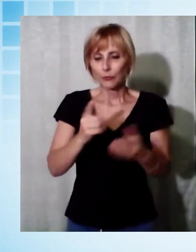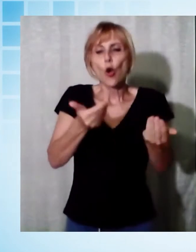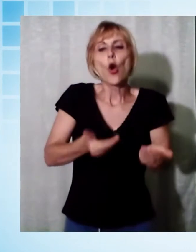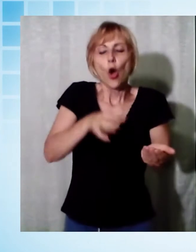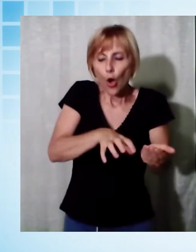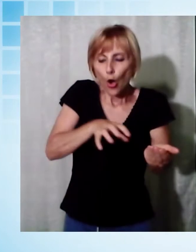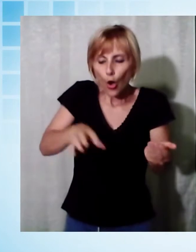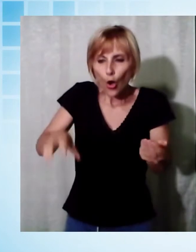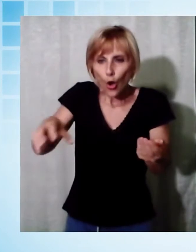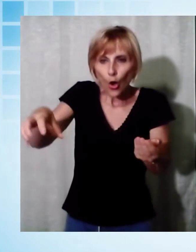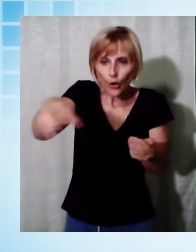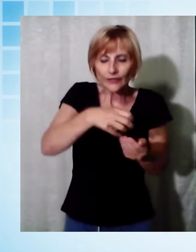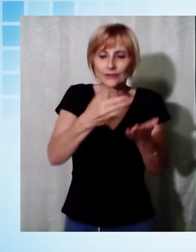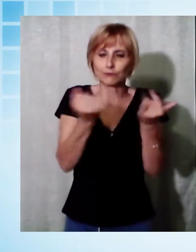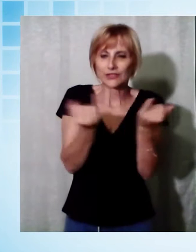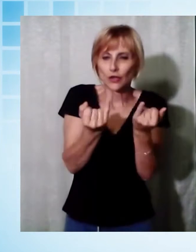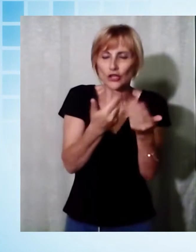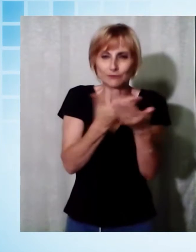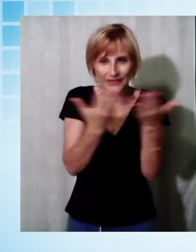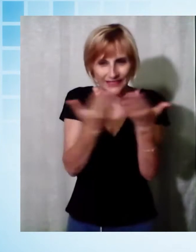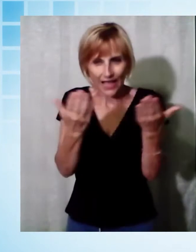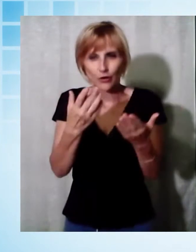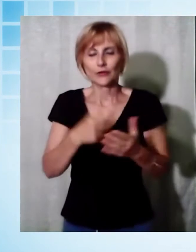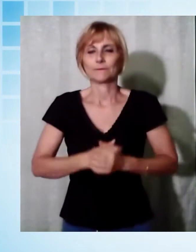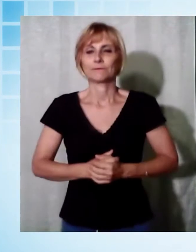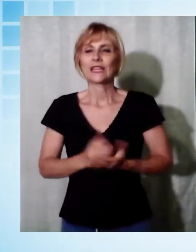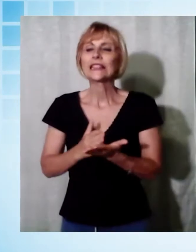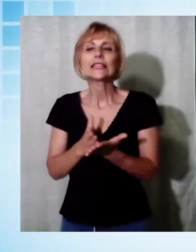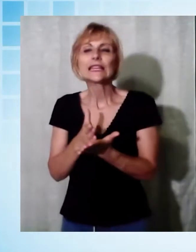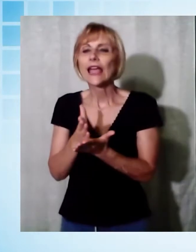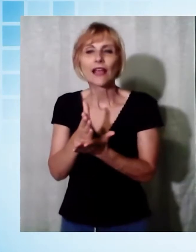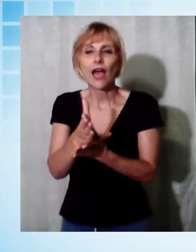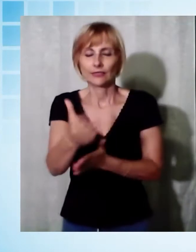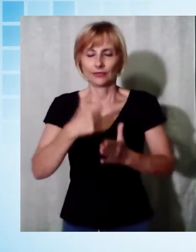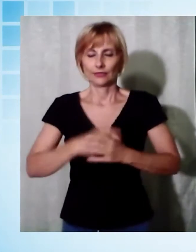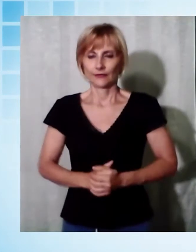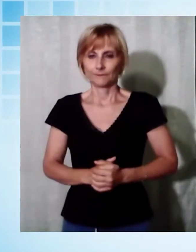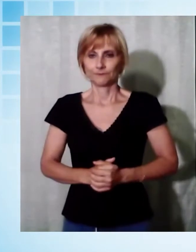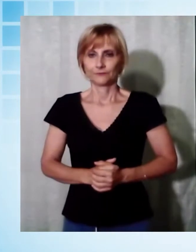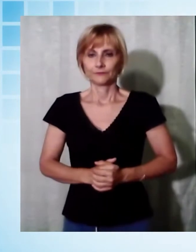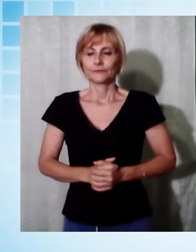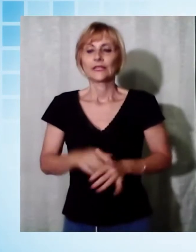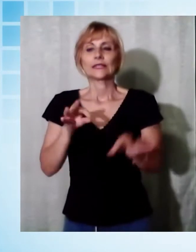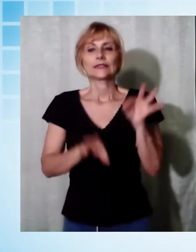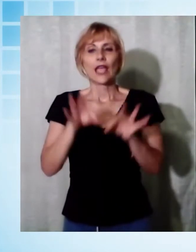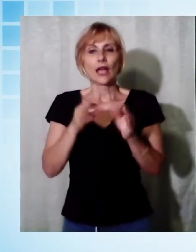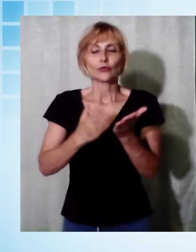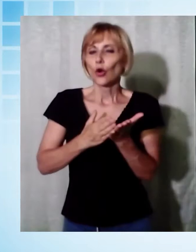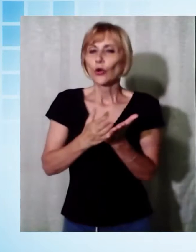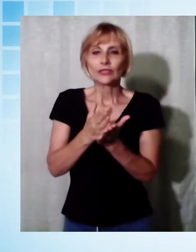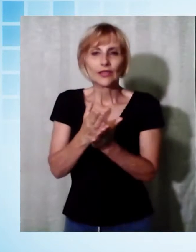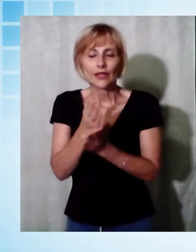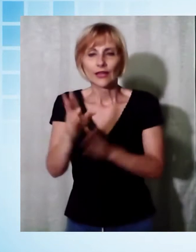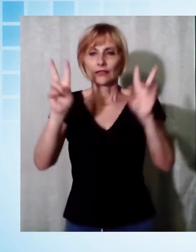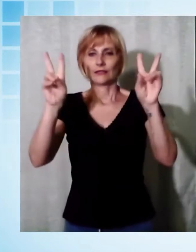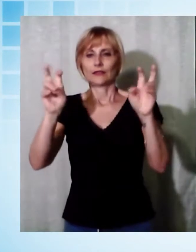'interno delle corti del territorio. La cultura a Capannori riparte con la rassegna teatrale itinerante Tempi Moderni, la